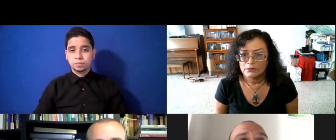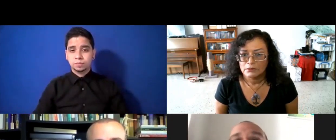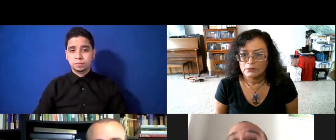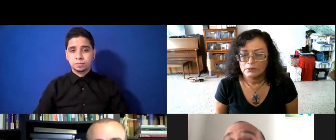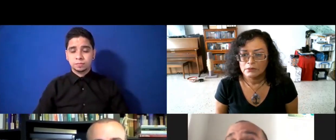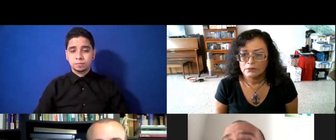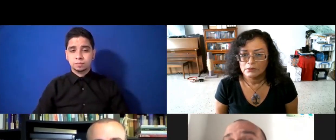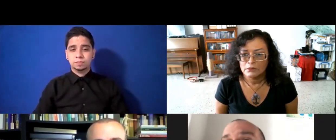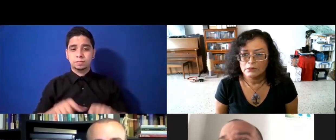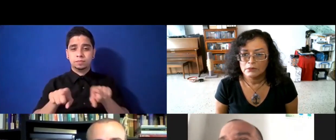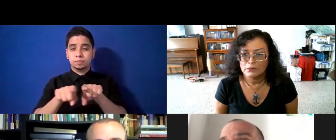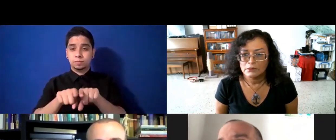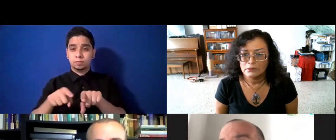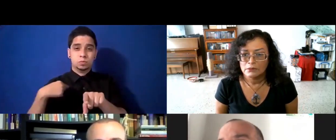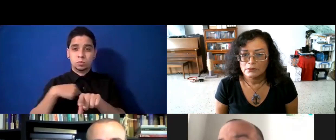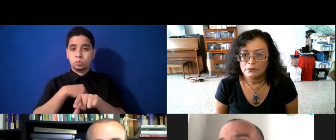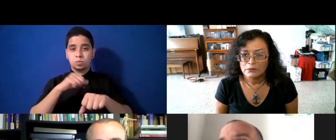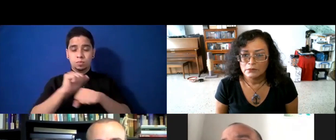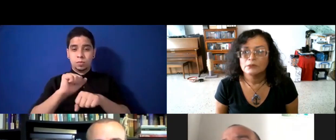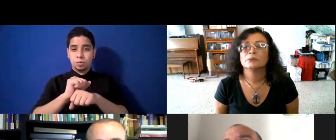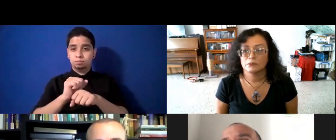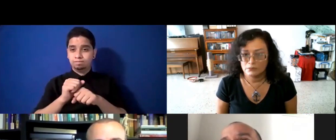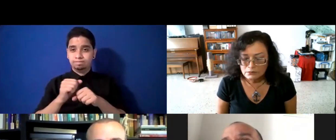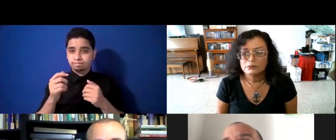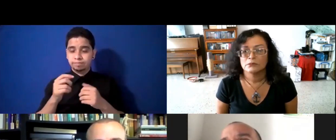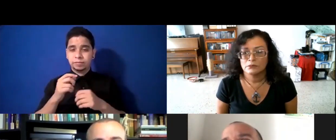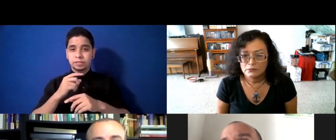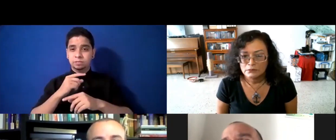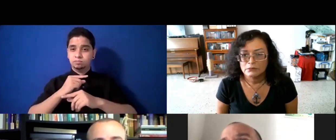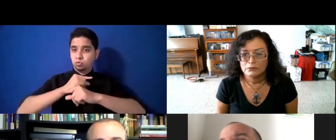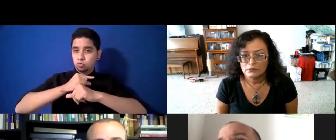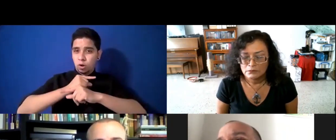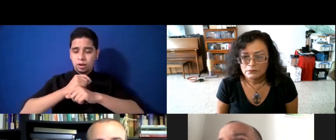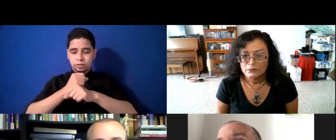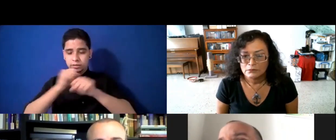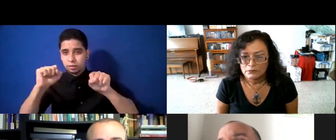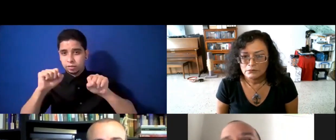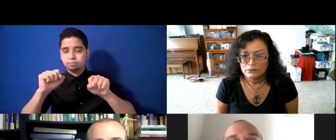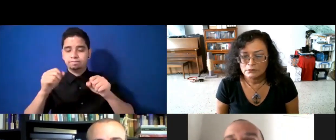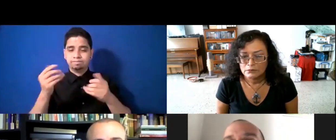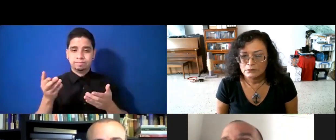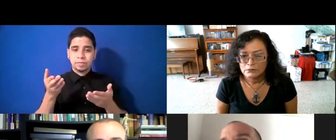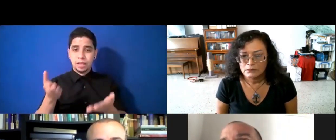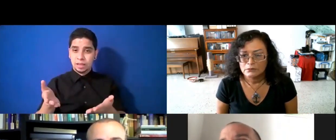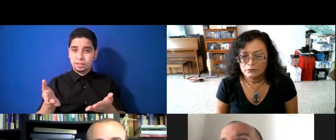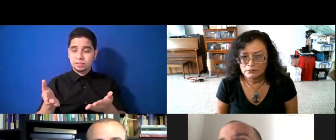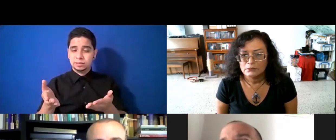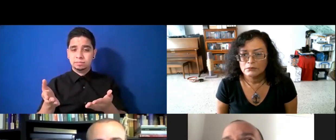trabajado la parte de la seguridad, también, en la parte de la seguridad, pues, como ven, en mascarilla,